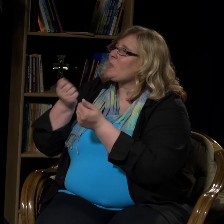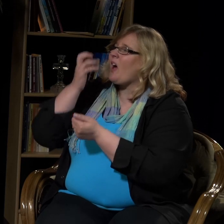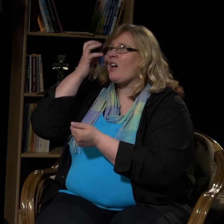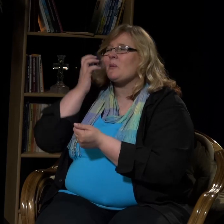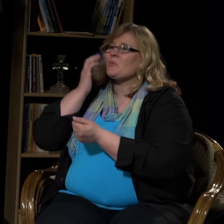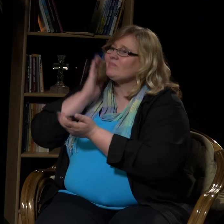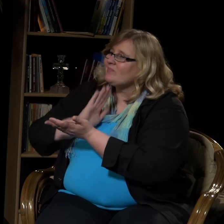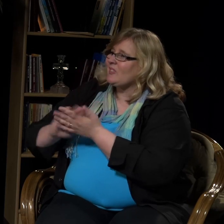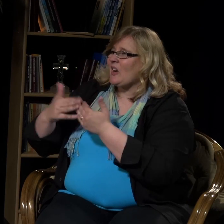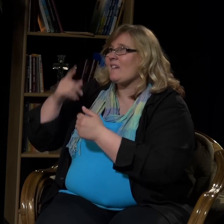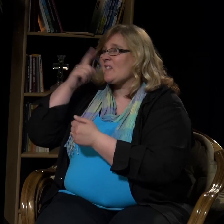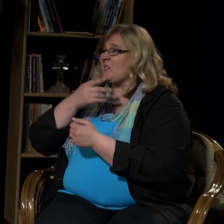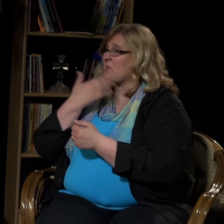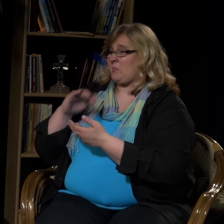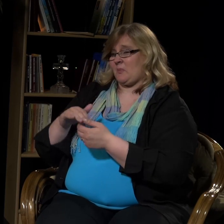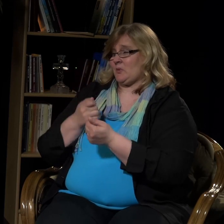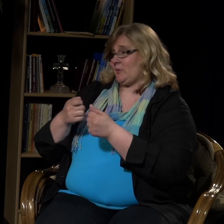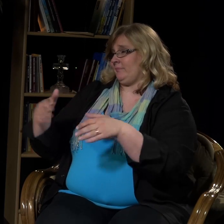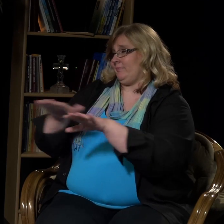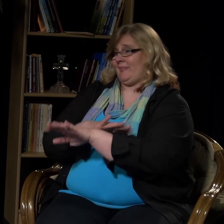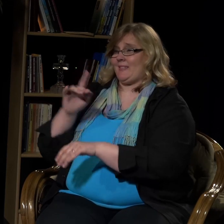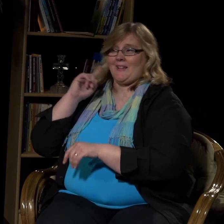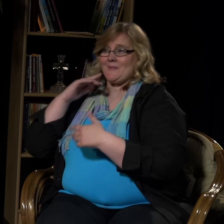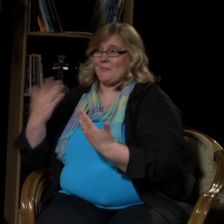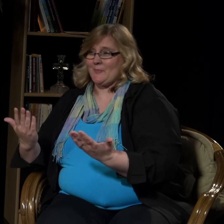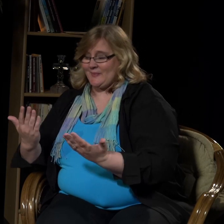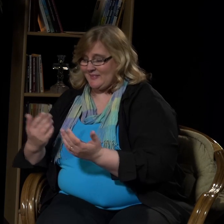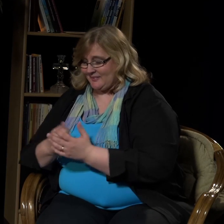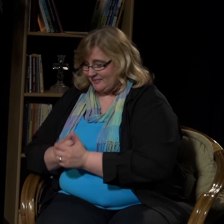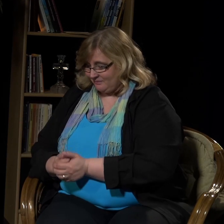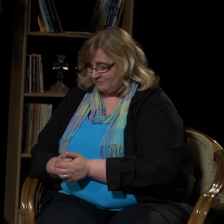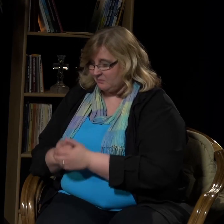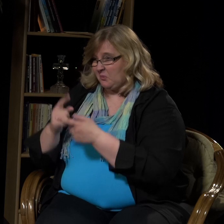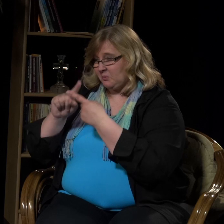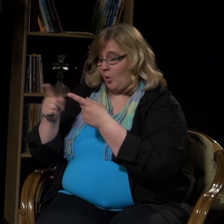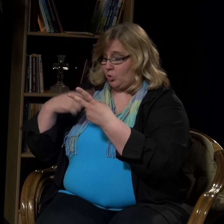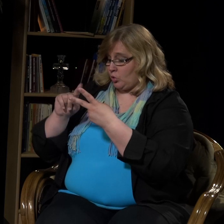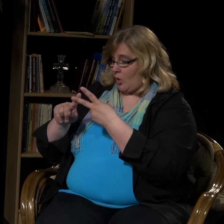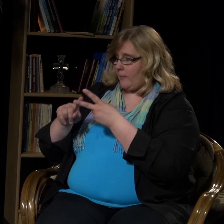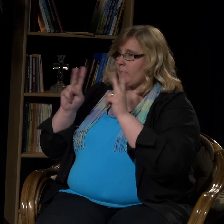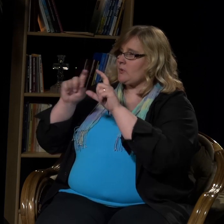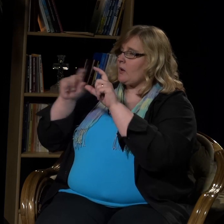Jos me tunnustamme syntimme, kadumme tekojamme, niin hän, Jumala, kuulee meitä. Mutta jos näin ei ole,